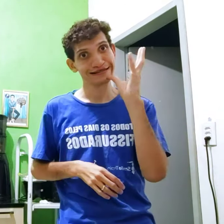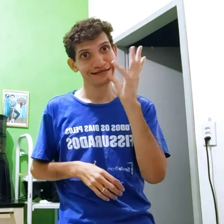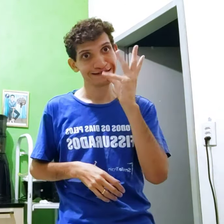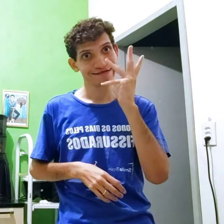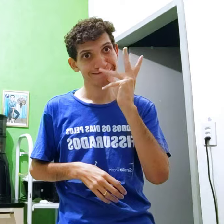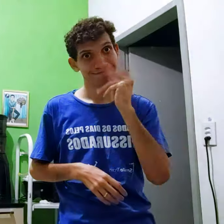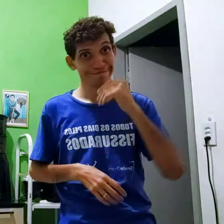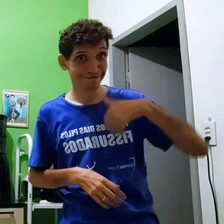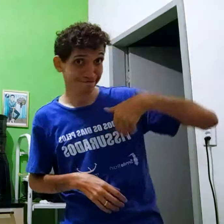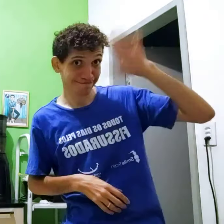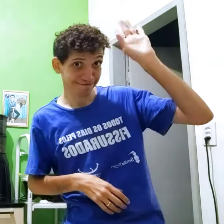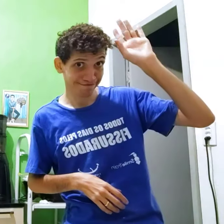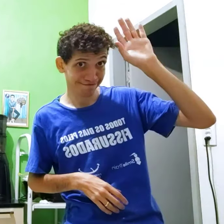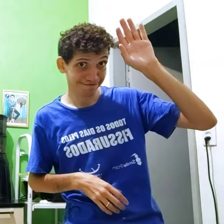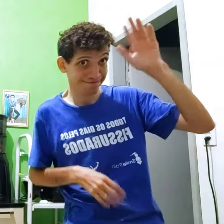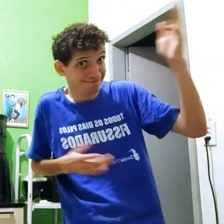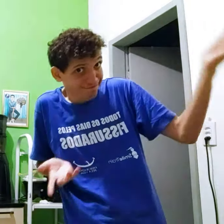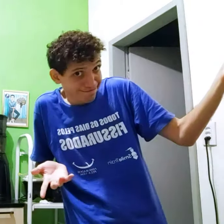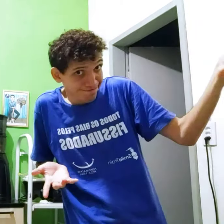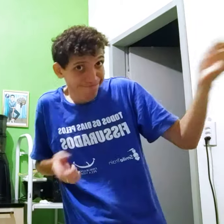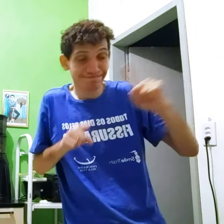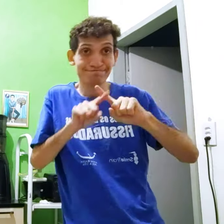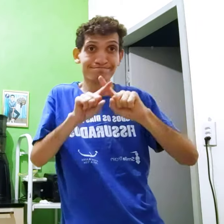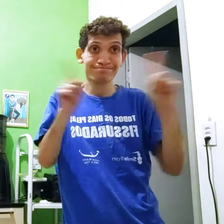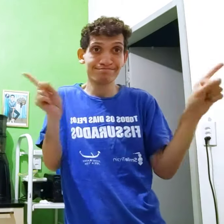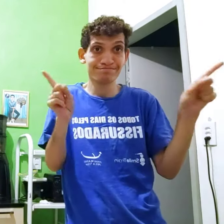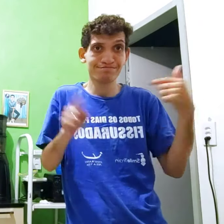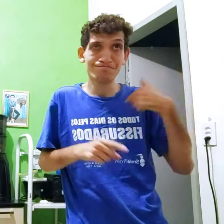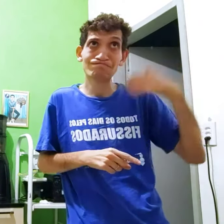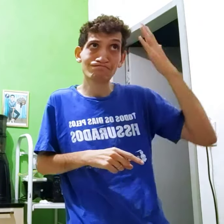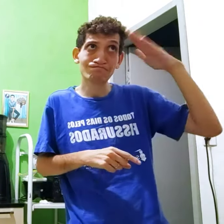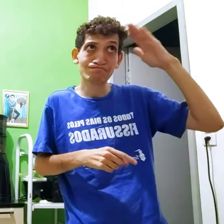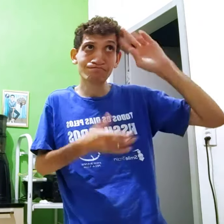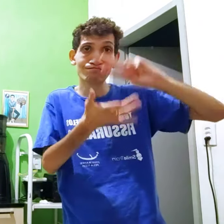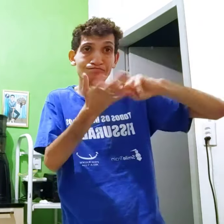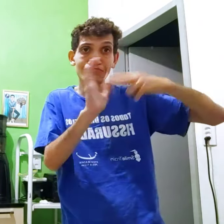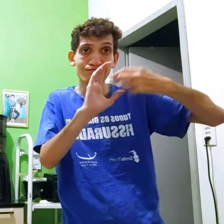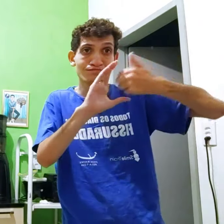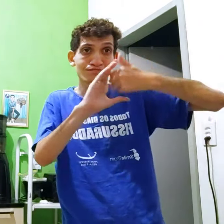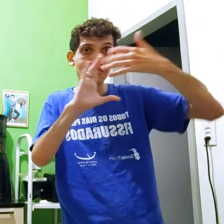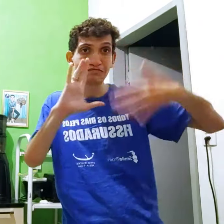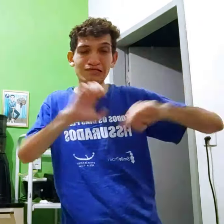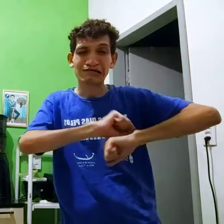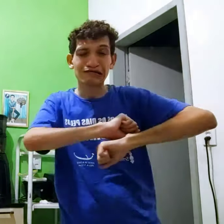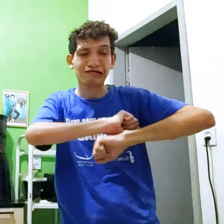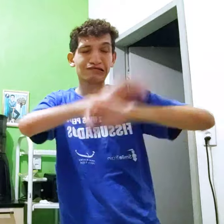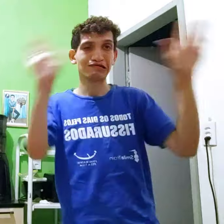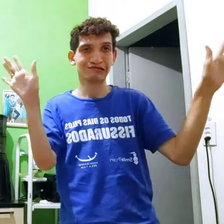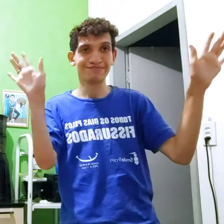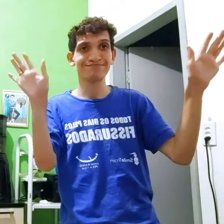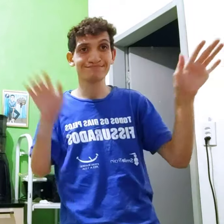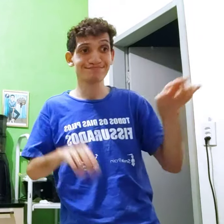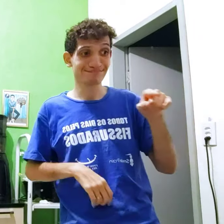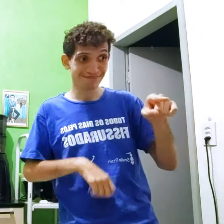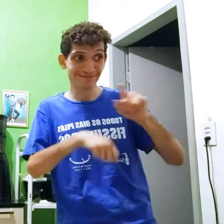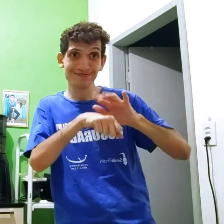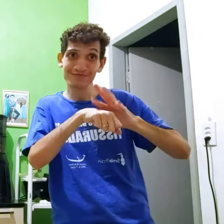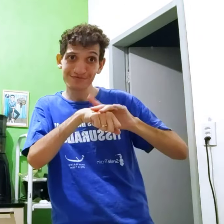Para sinalizar Demora Mais Né? Mas Eu entendo A característica Claro